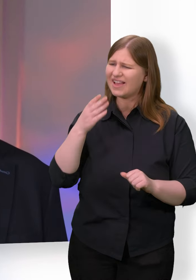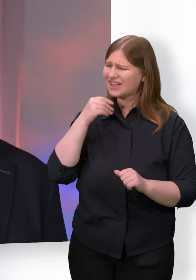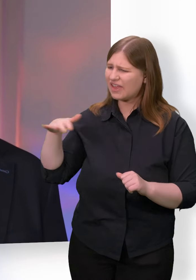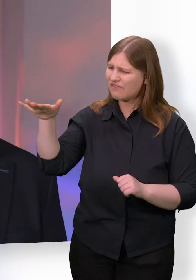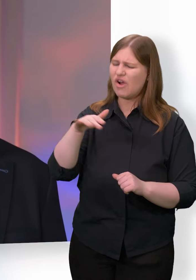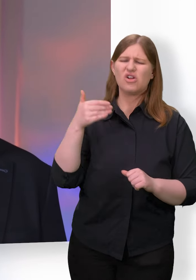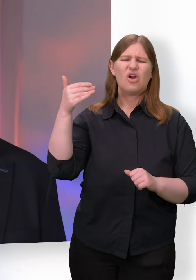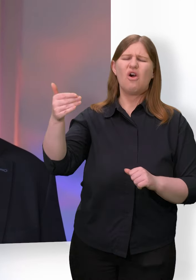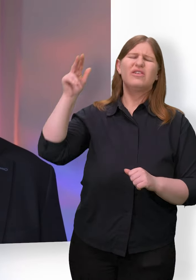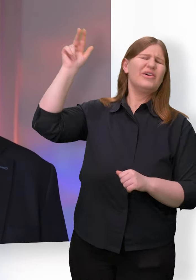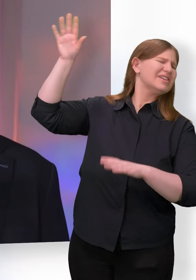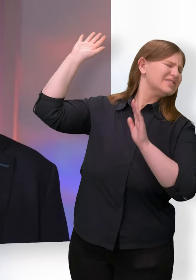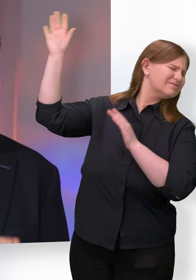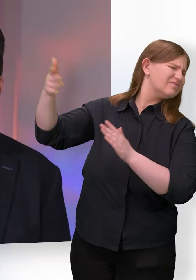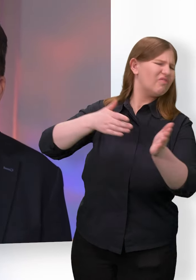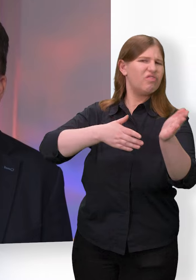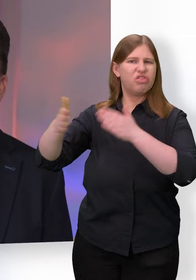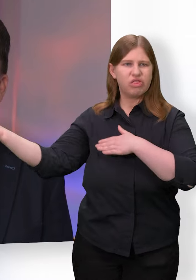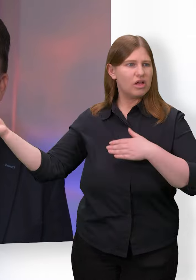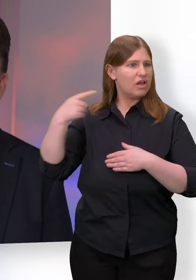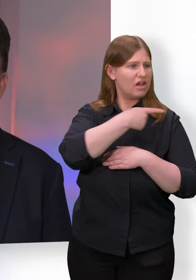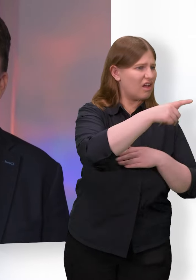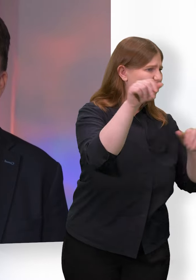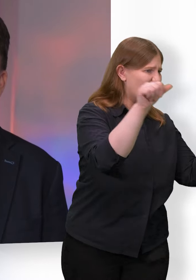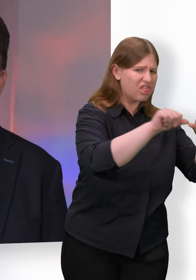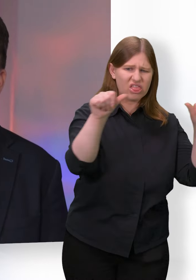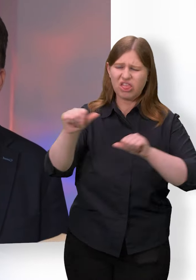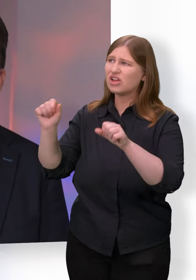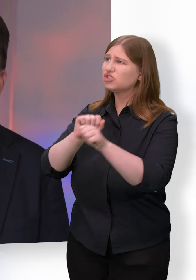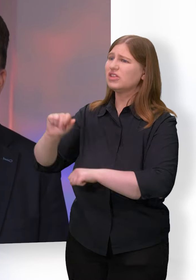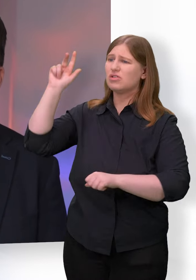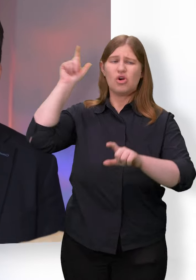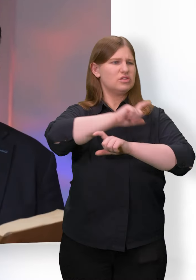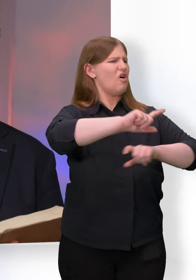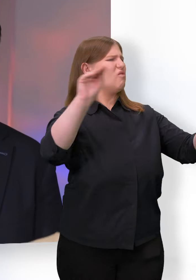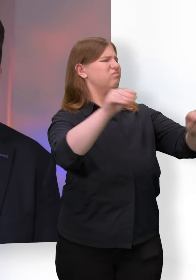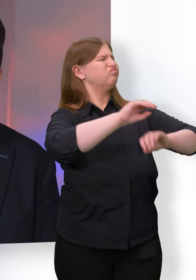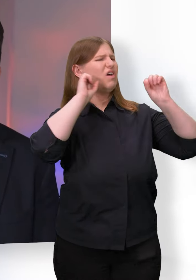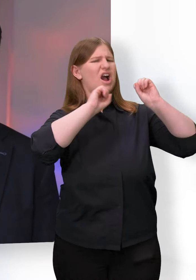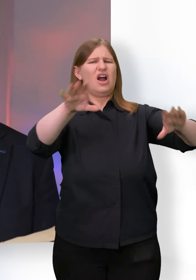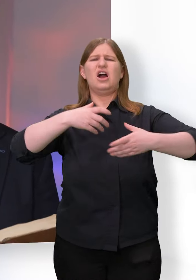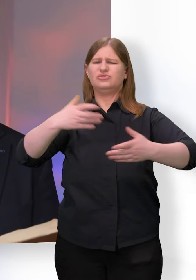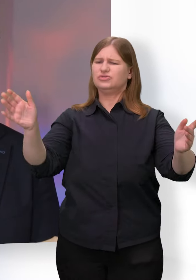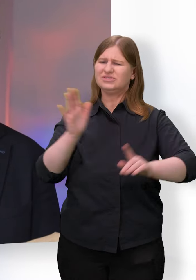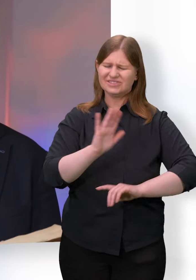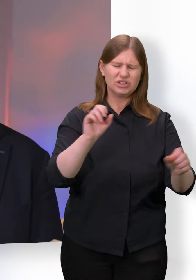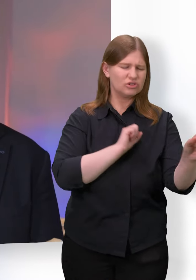Wege geht. Gott verwirft die Menschen nicht, sondern stärkt, hilft und vertreibt alle